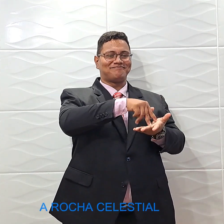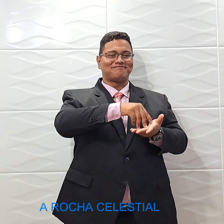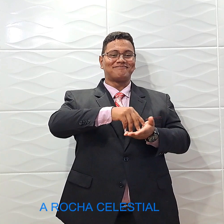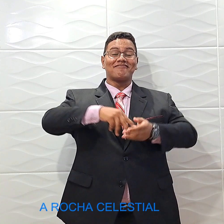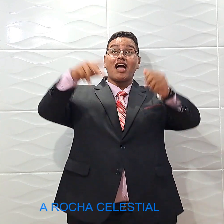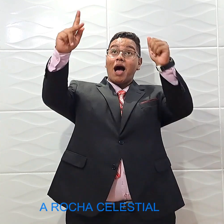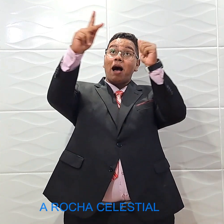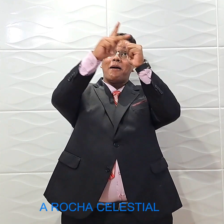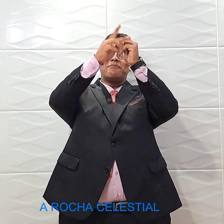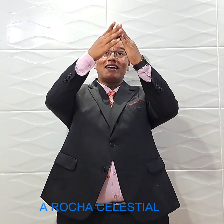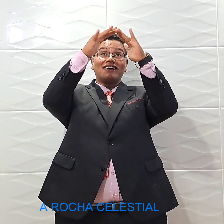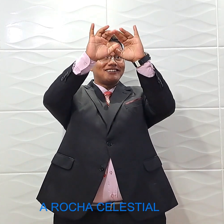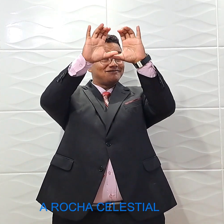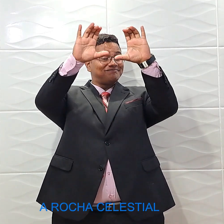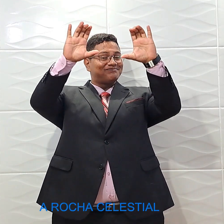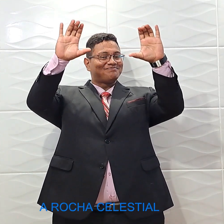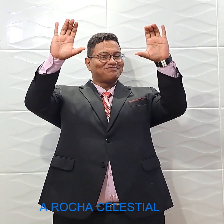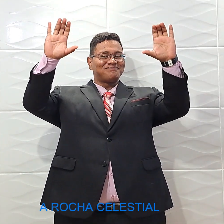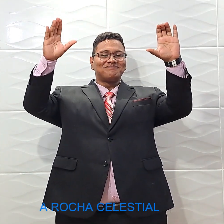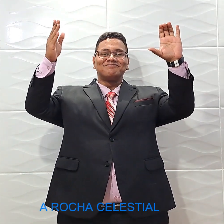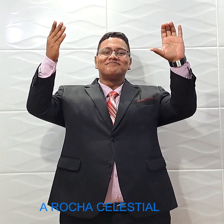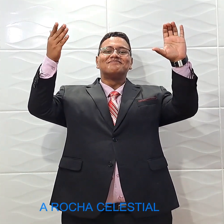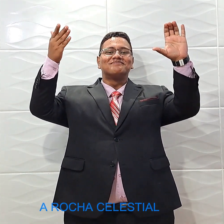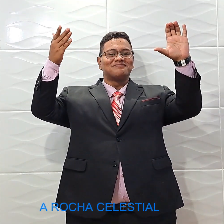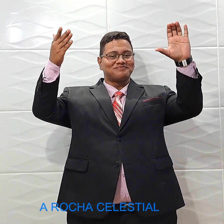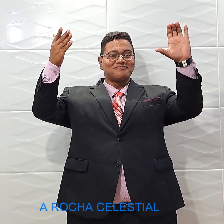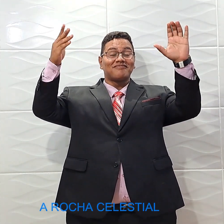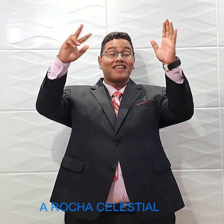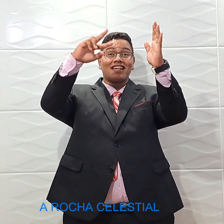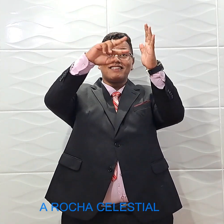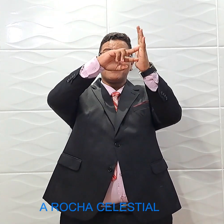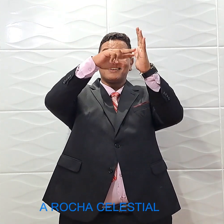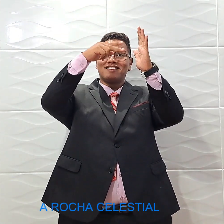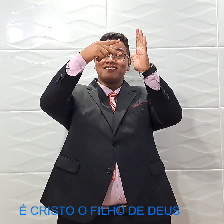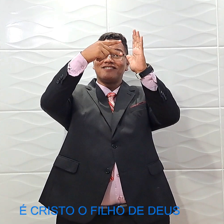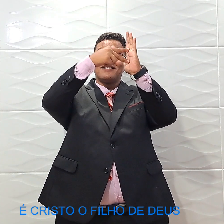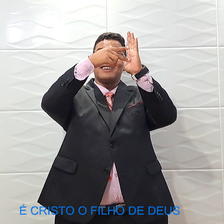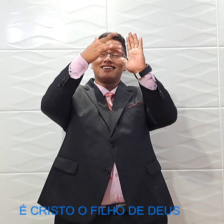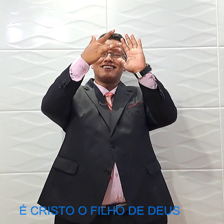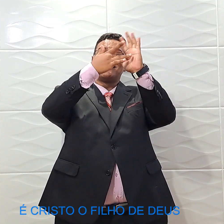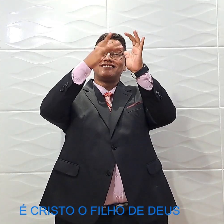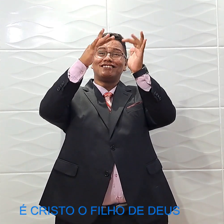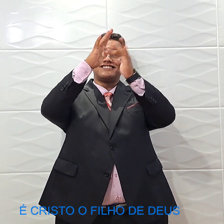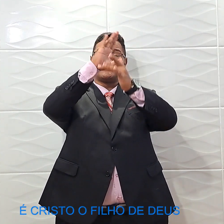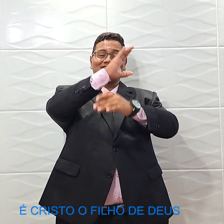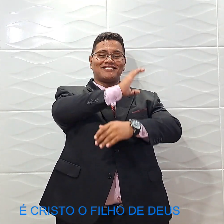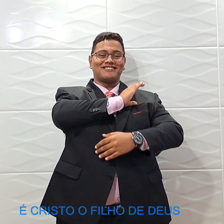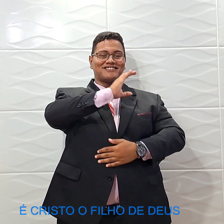A rocha celestial é Cristo,